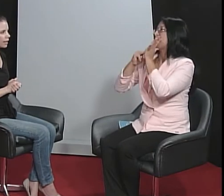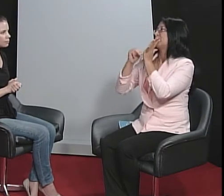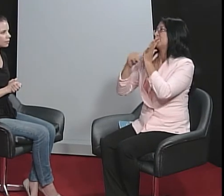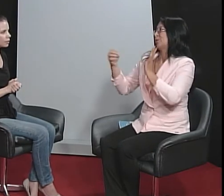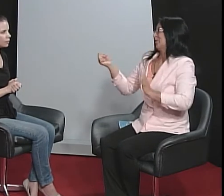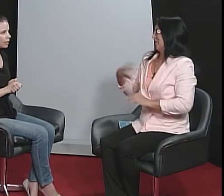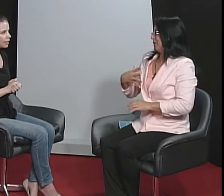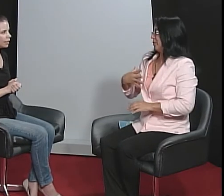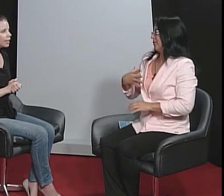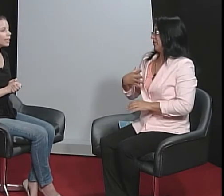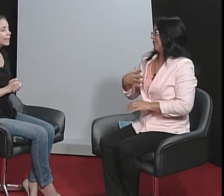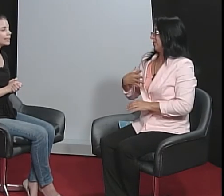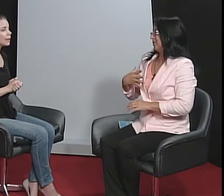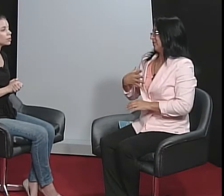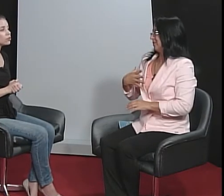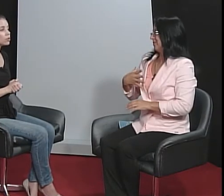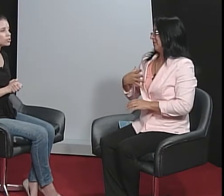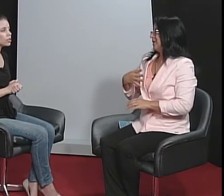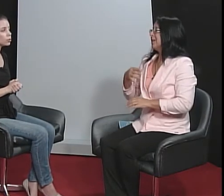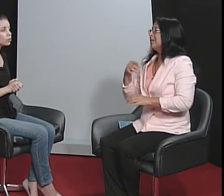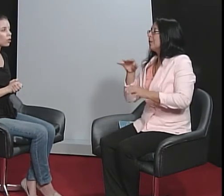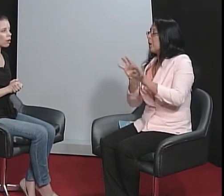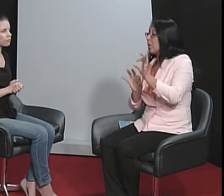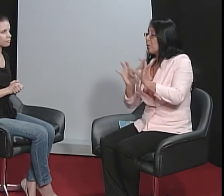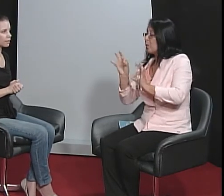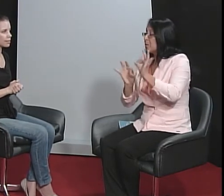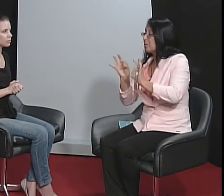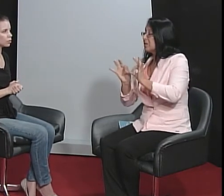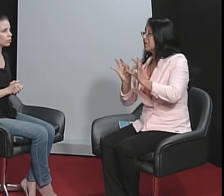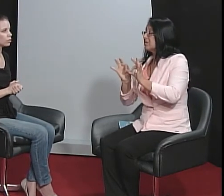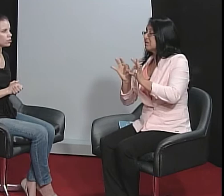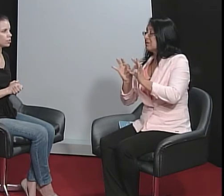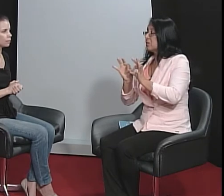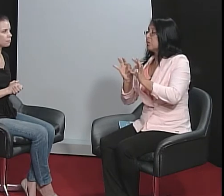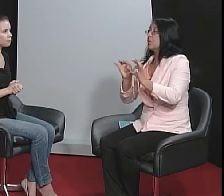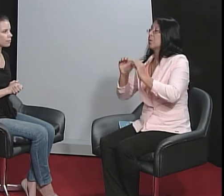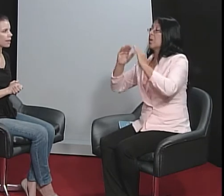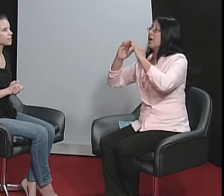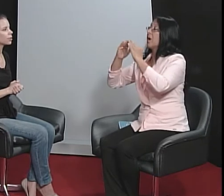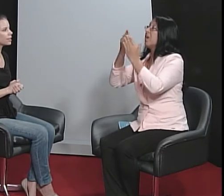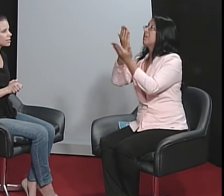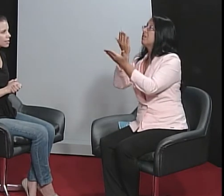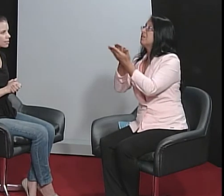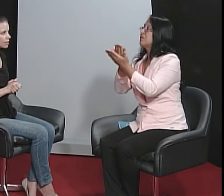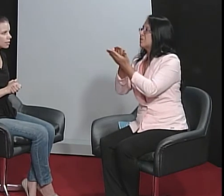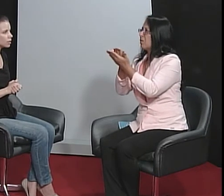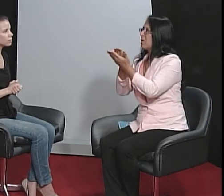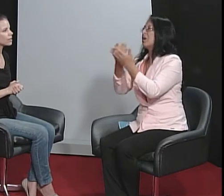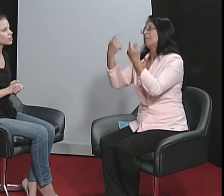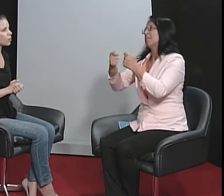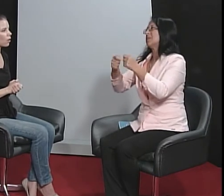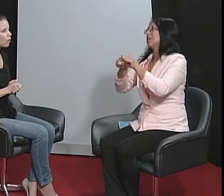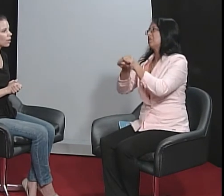também que a metodologia é muito nova, essa metodologia. Essa organização da escola